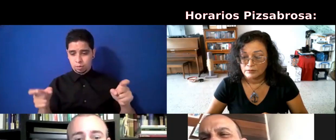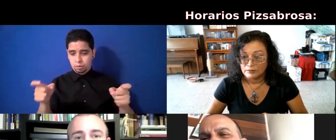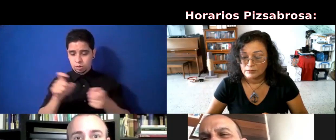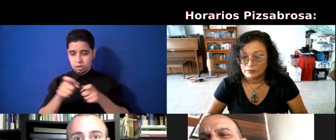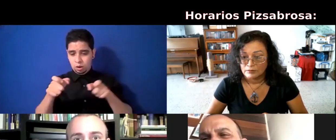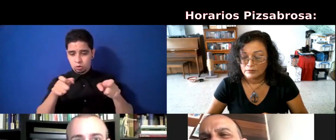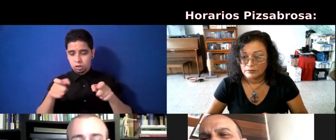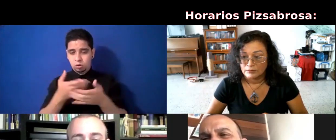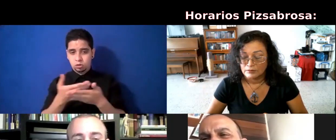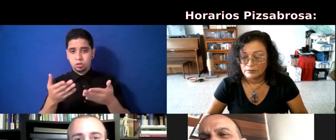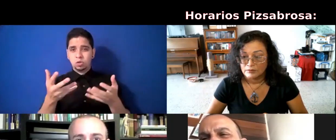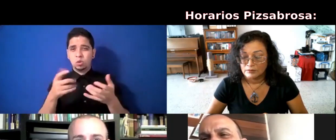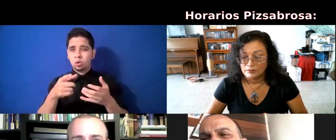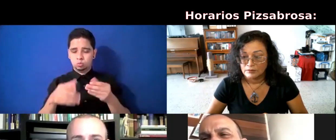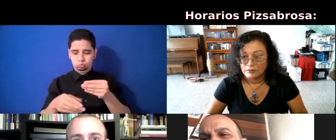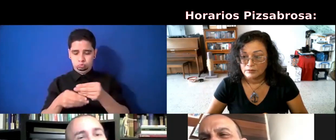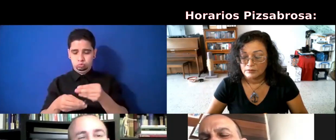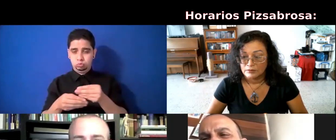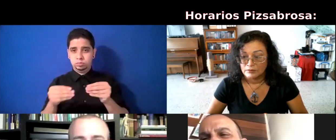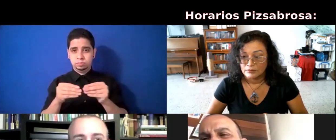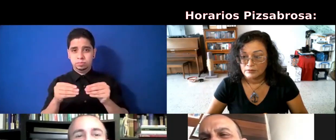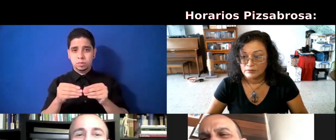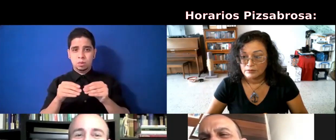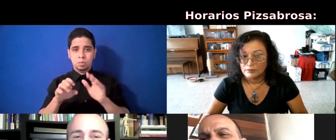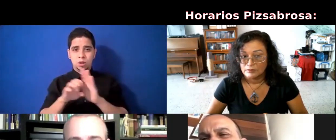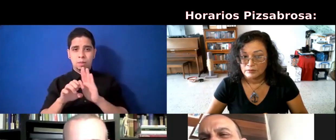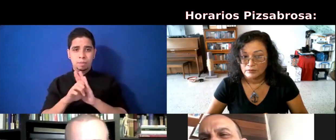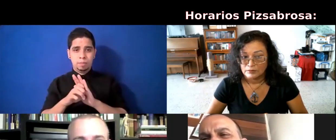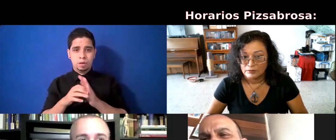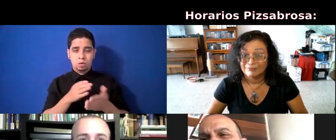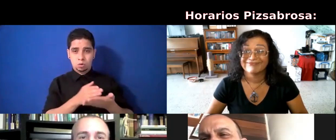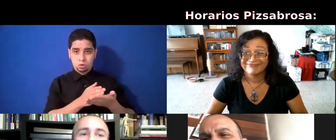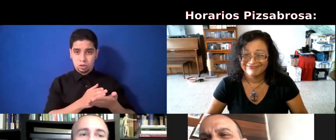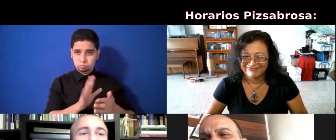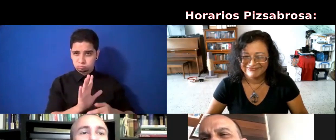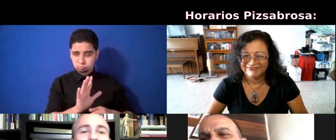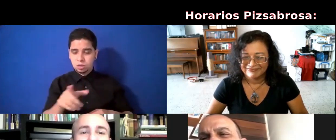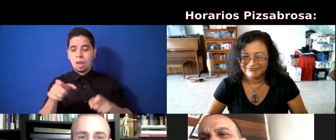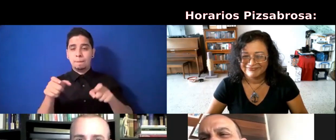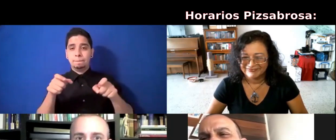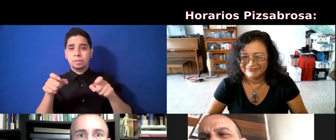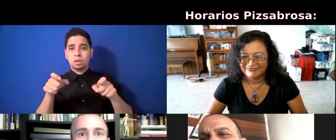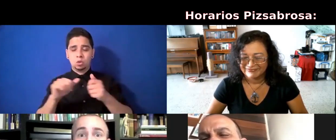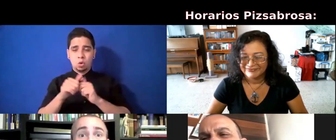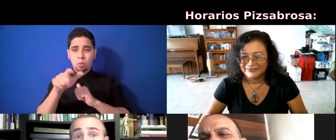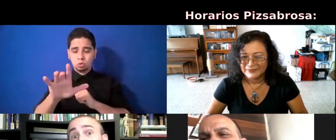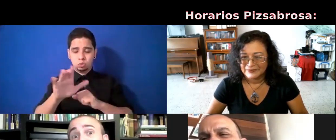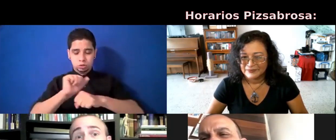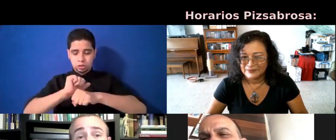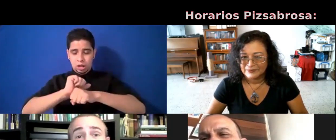nos abundaras un poquito, ya, no el cocilero, el administrador, ¿verdad? ¿Cómo tuviste que bregar con...? Porque, obviamente, si